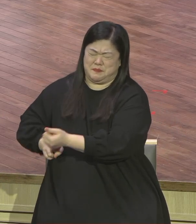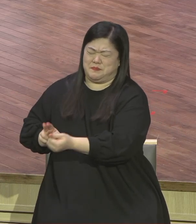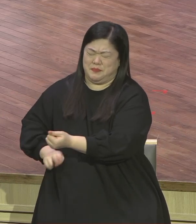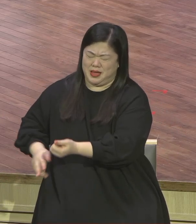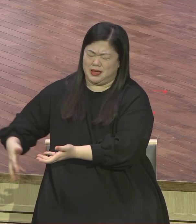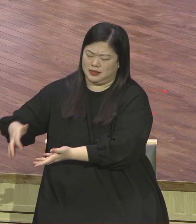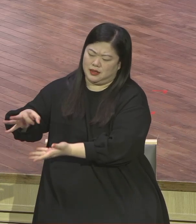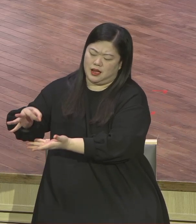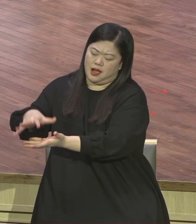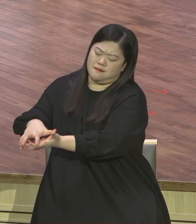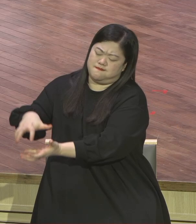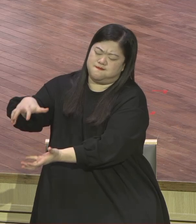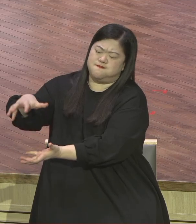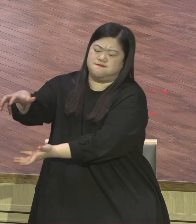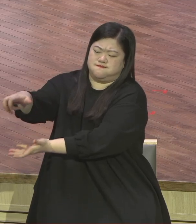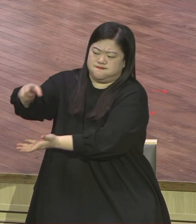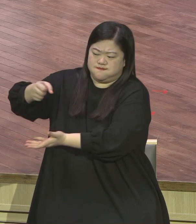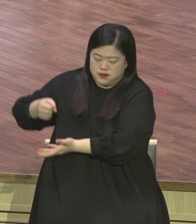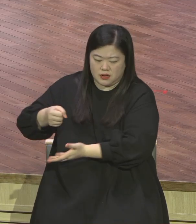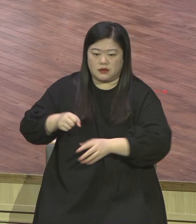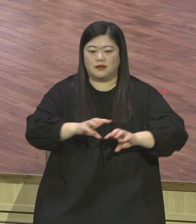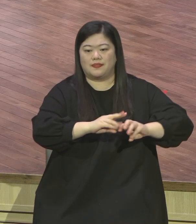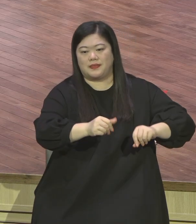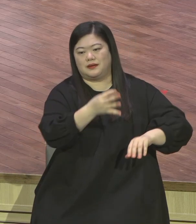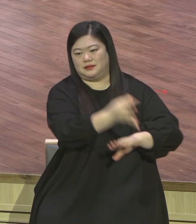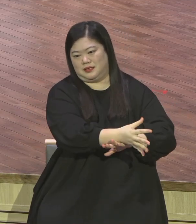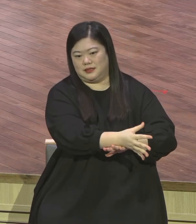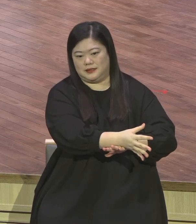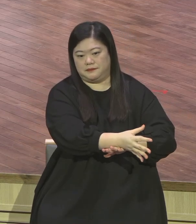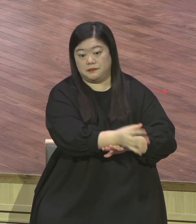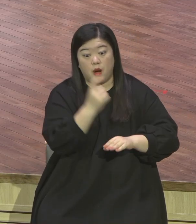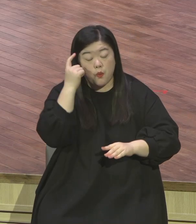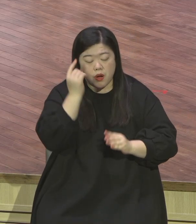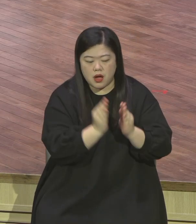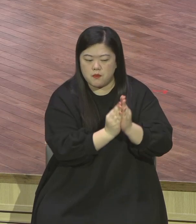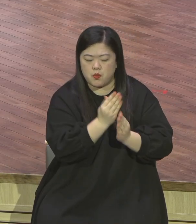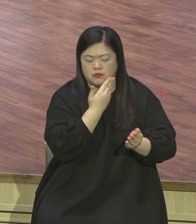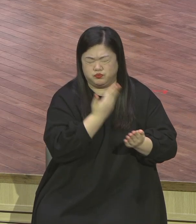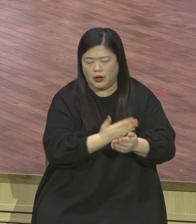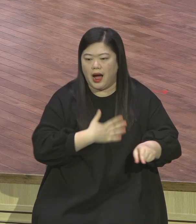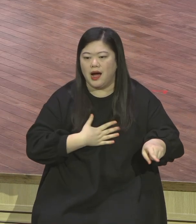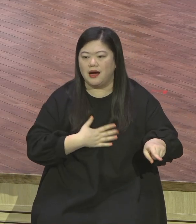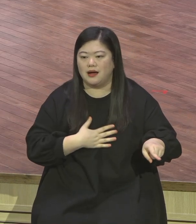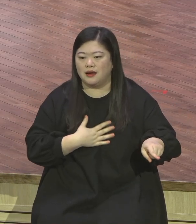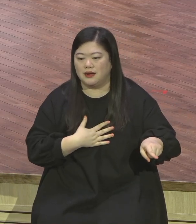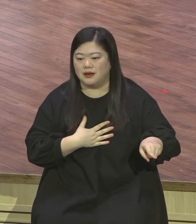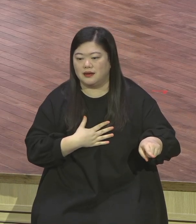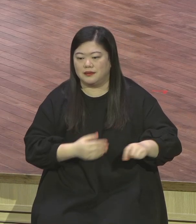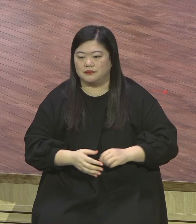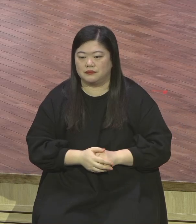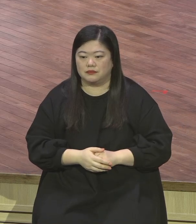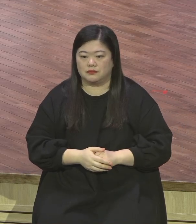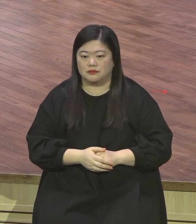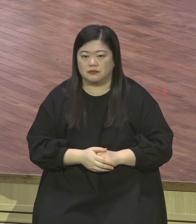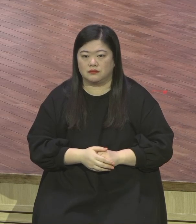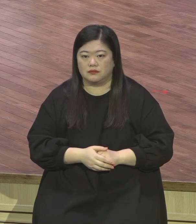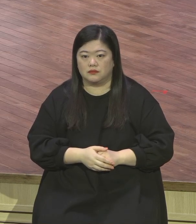부하가 감추인 것을 알지 못하는 밭 주인은 이 사람을 볼 때 어떻게 보면 어리석구나 그